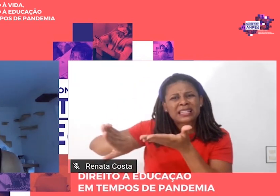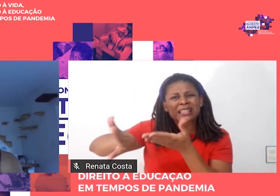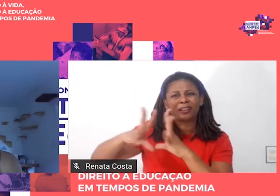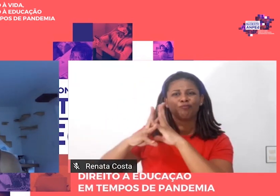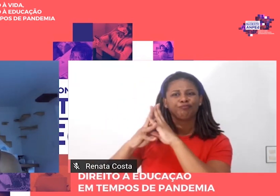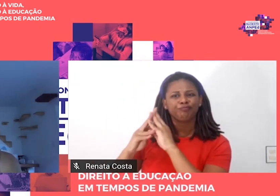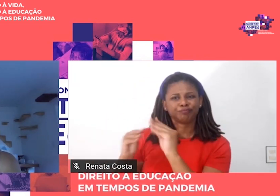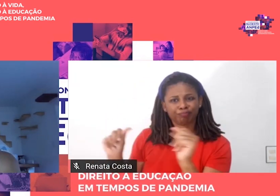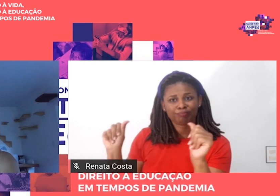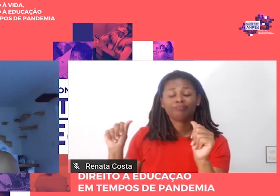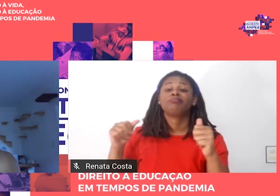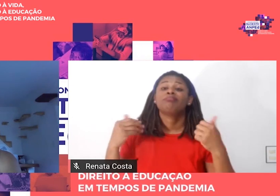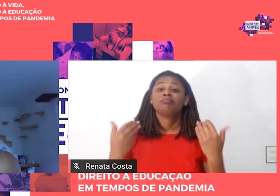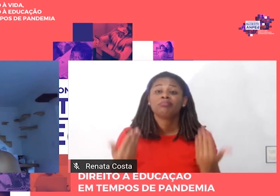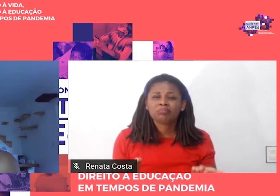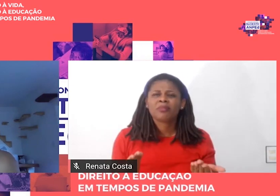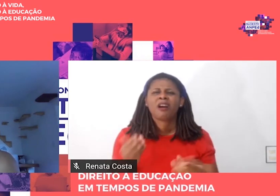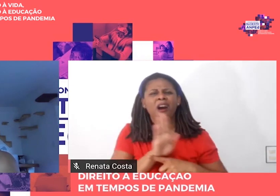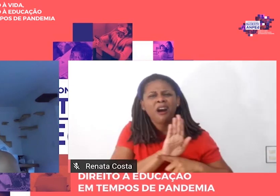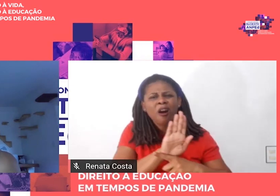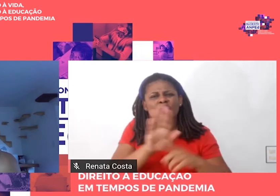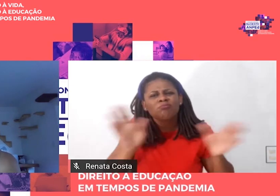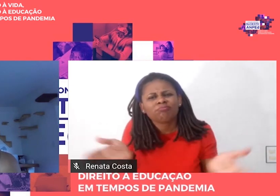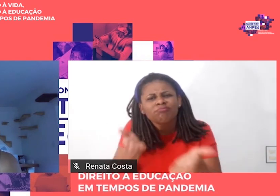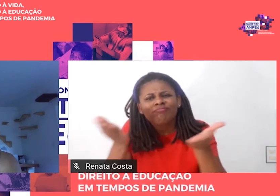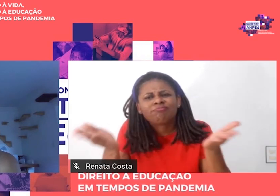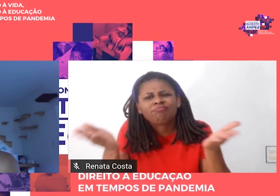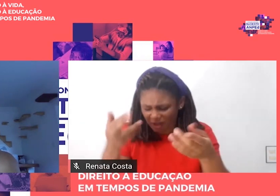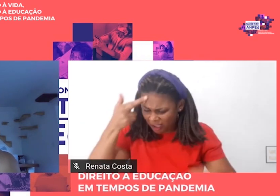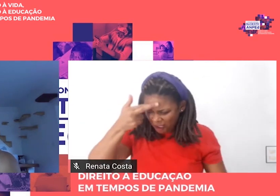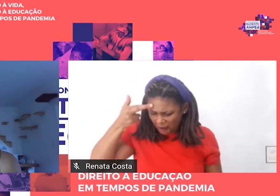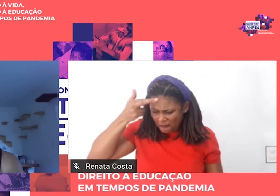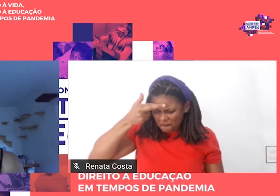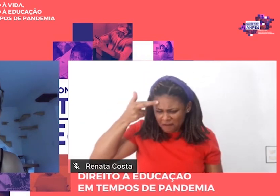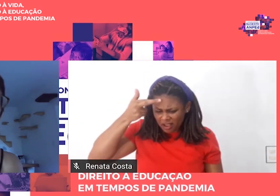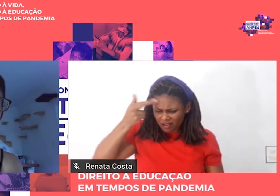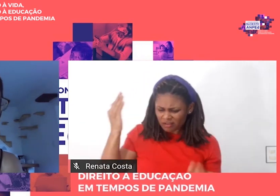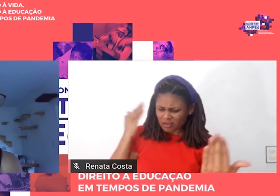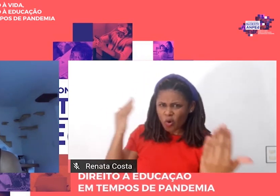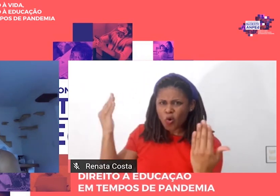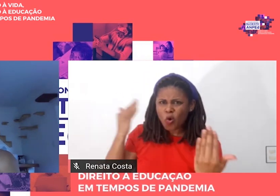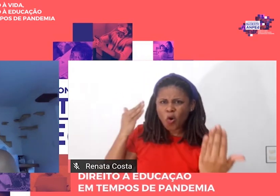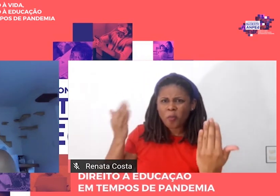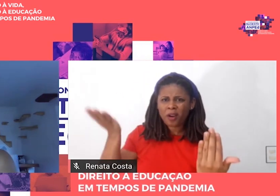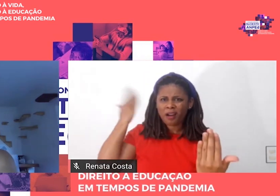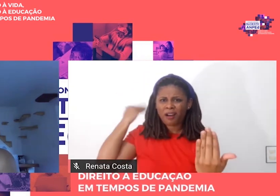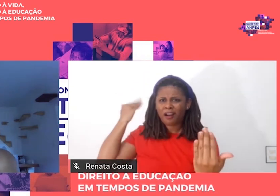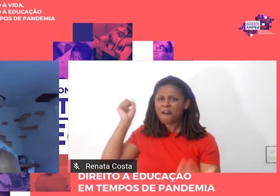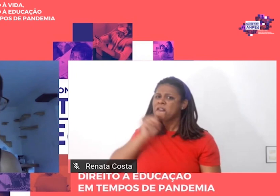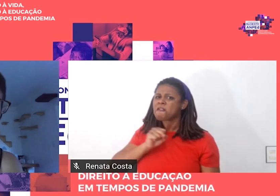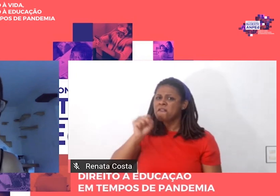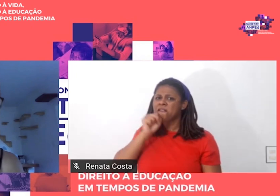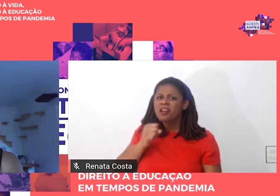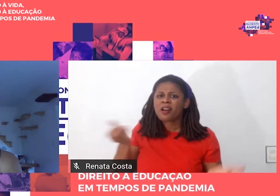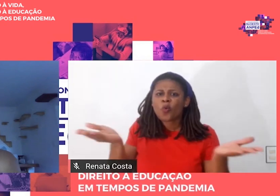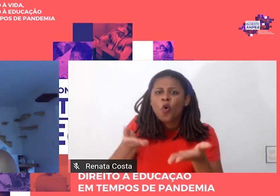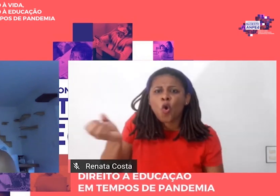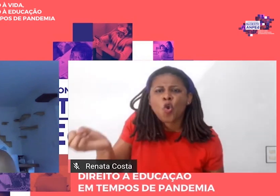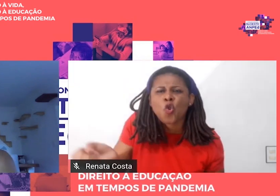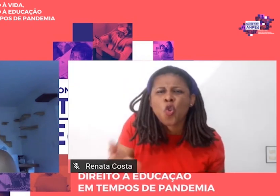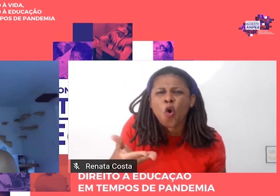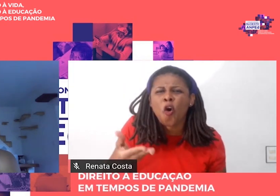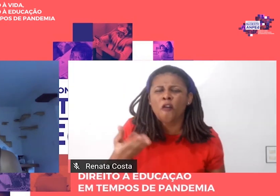colocar em movimento a reflexão da contradição entre o velho e o novo, o ideal e o real, a teoria